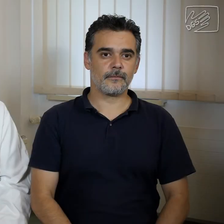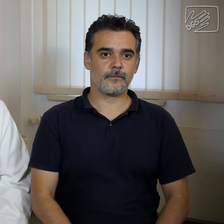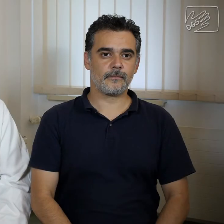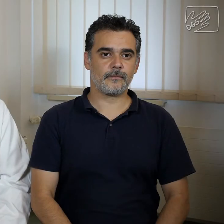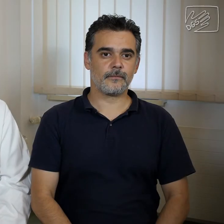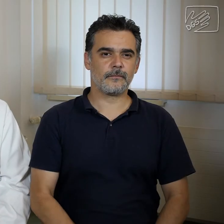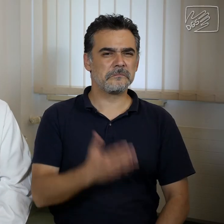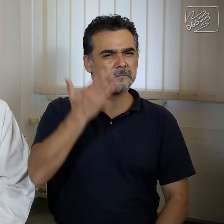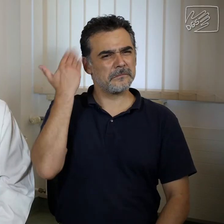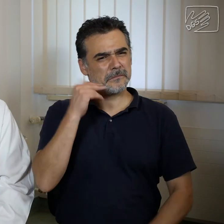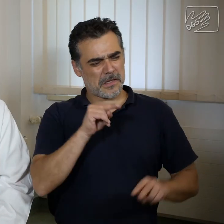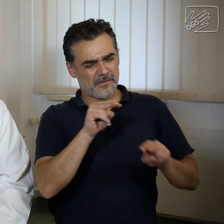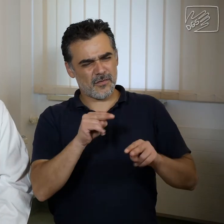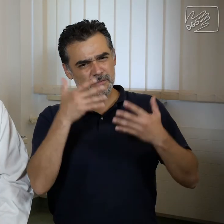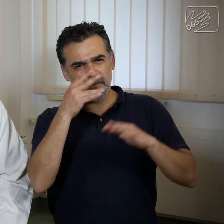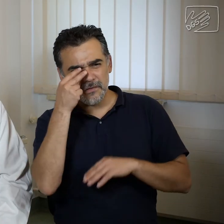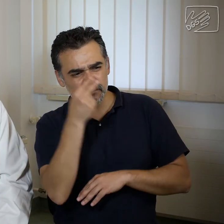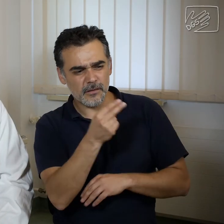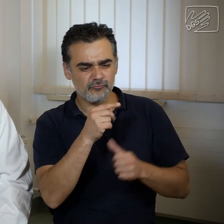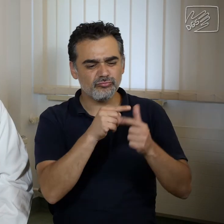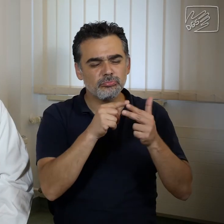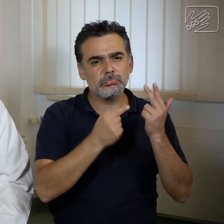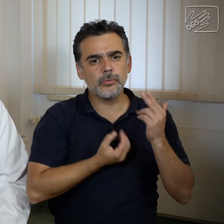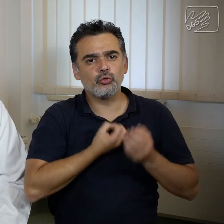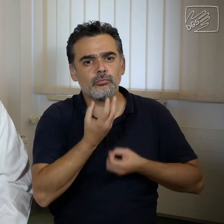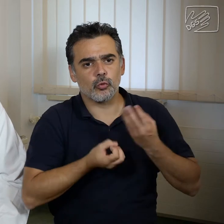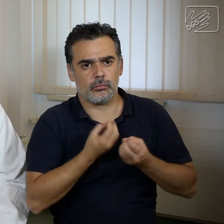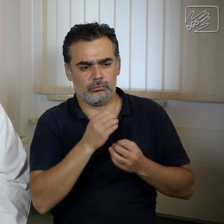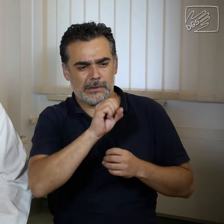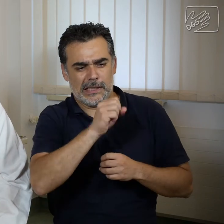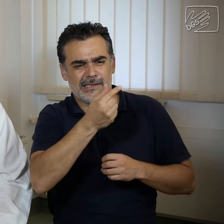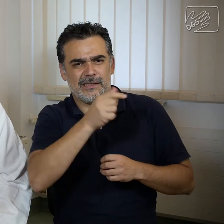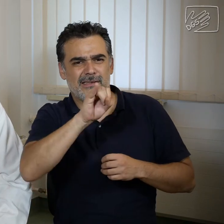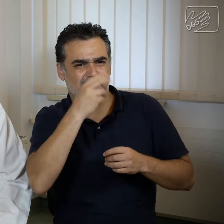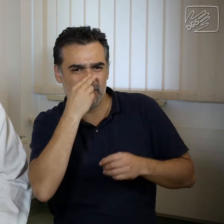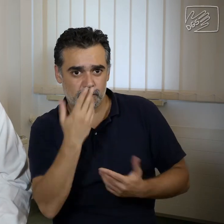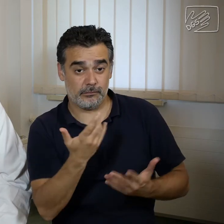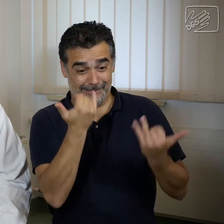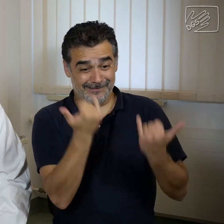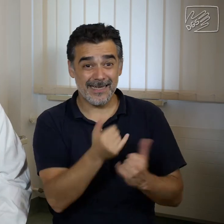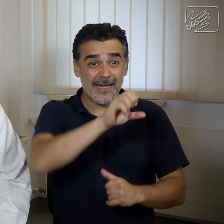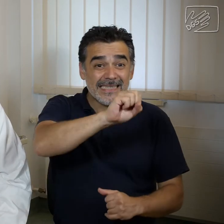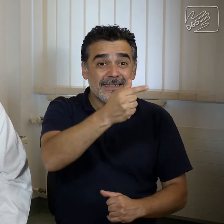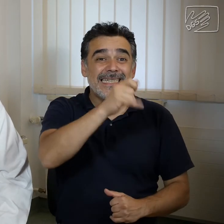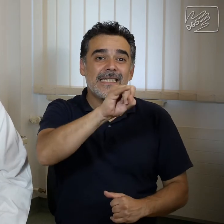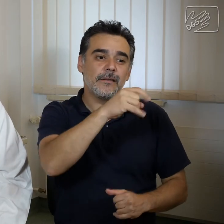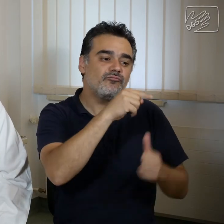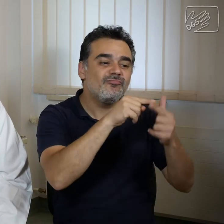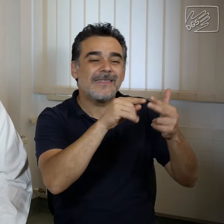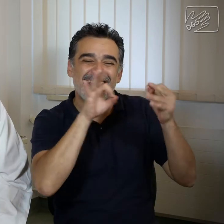Im letzten Video habt ihr gesehen die einzelnen Symptome der STIs. Jetzt wollen wir uns die STIs im Einzelnen vornehmen. Vorweg gesagt, ihr müsst euch